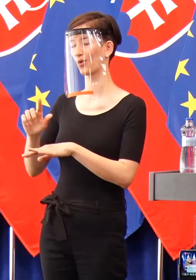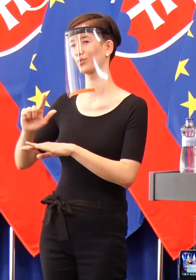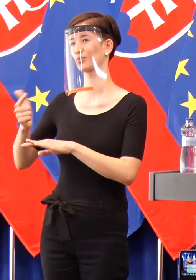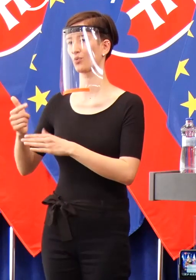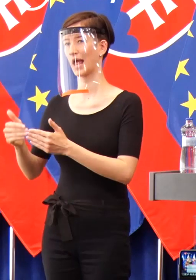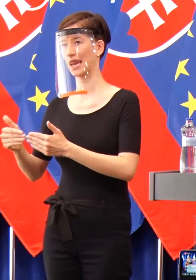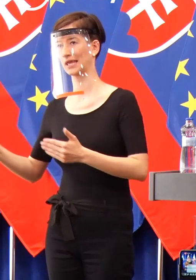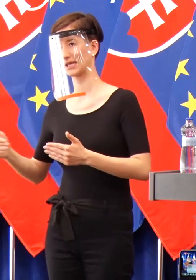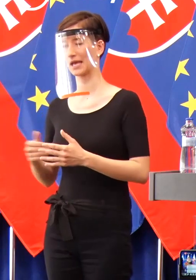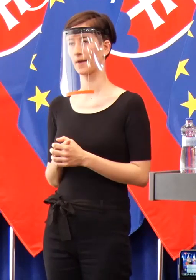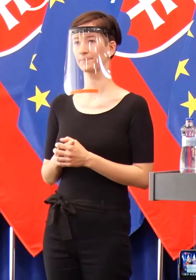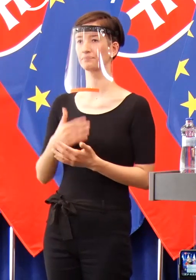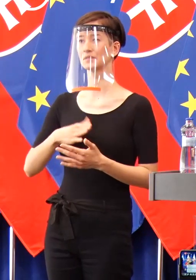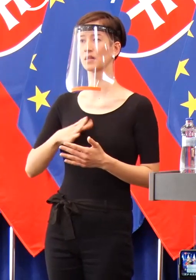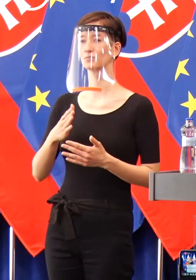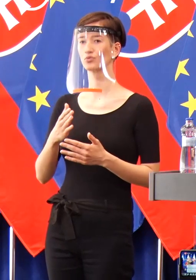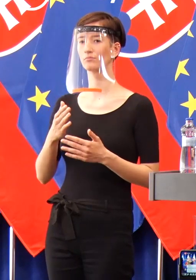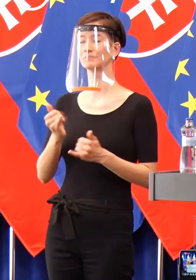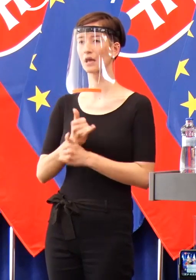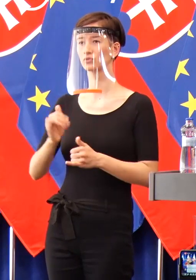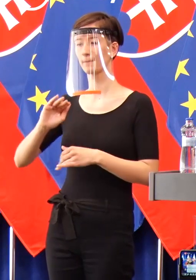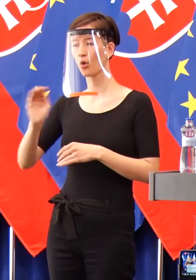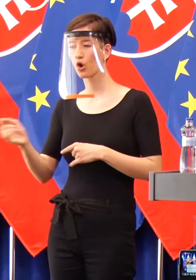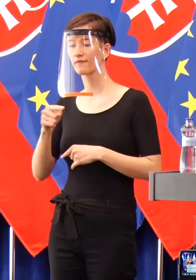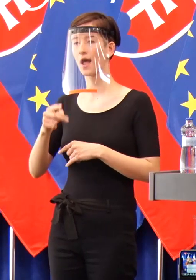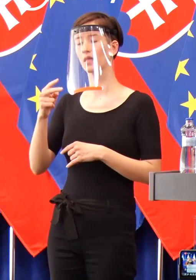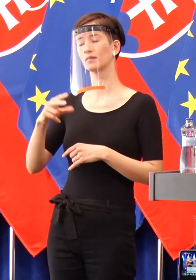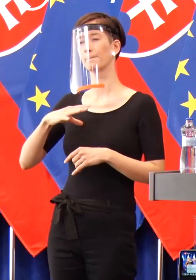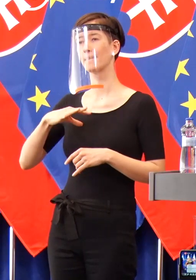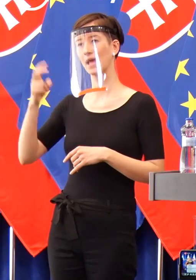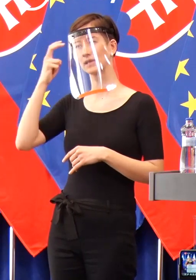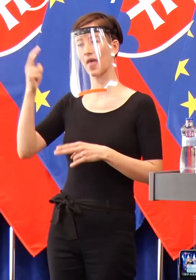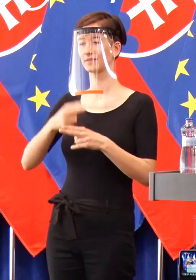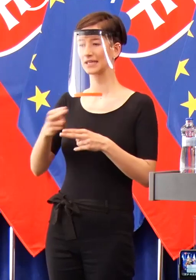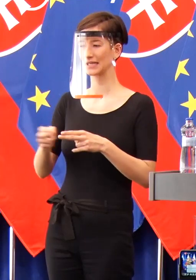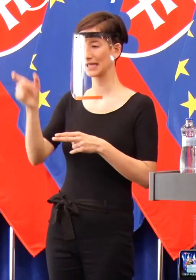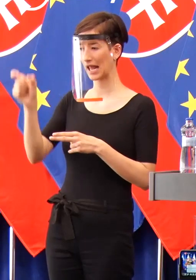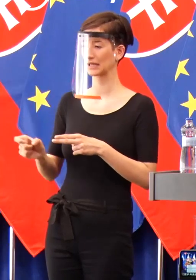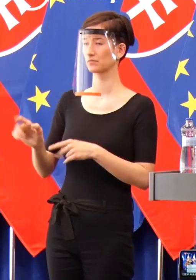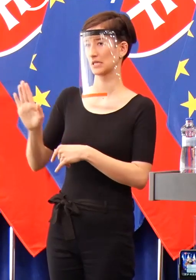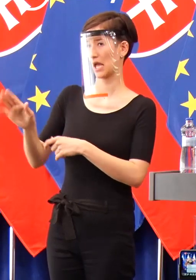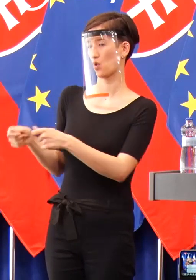oceniají prácu pána hlavného hygienika a jeho ľudí a cudzineckej policie armády, ktorí